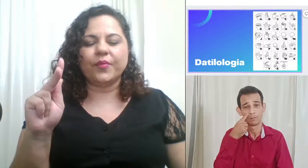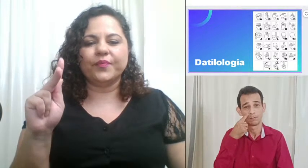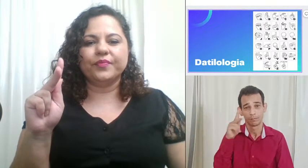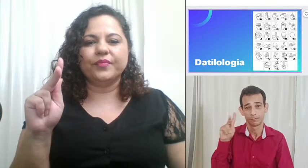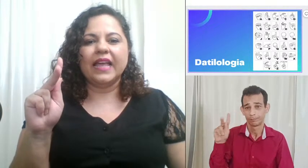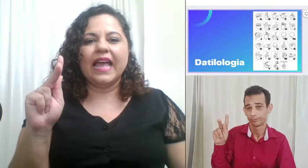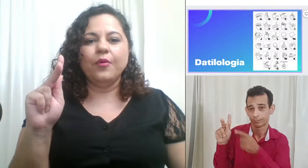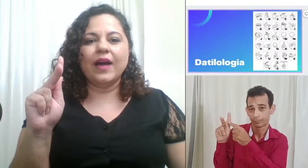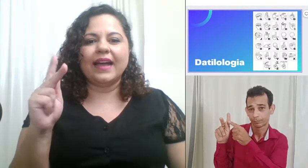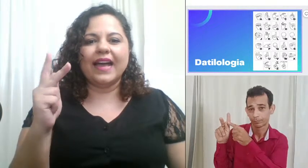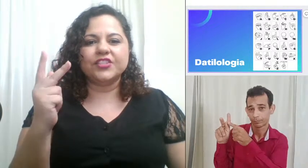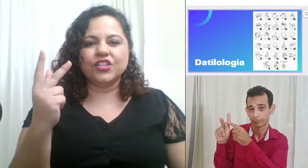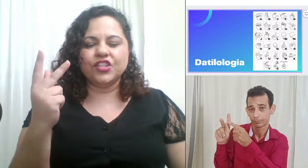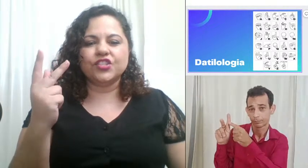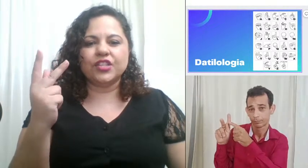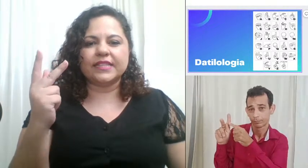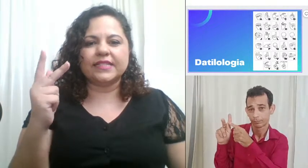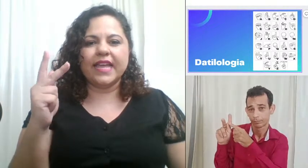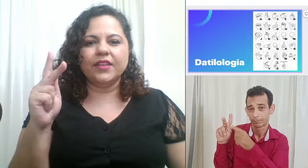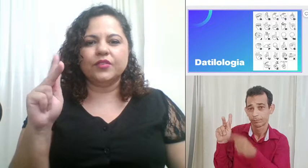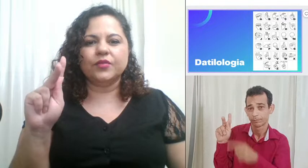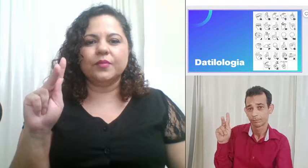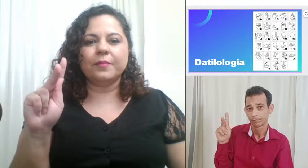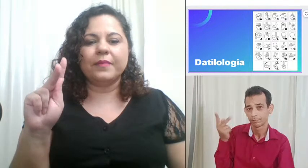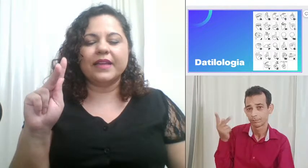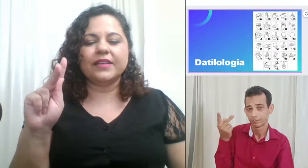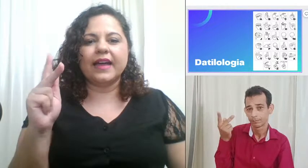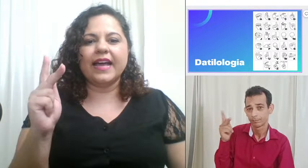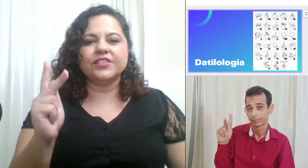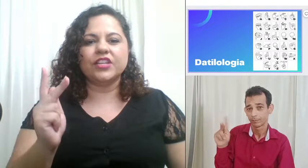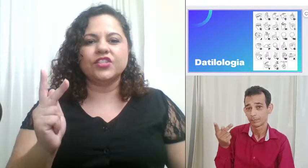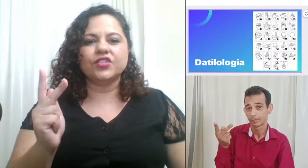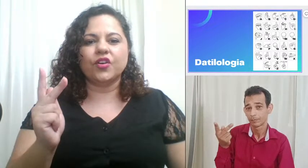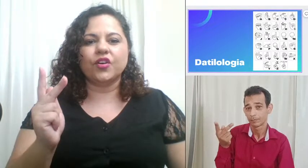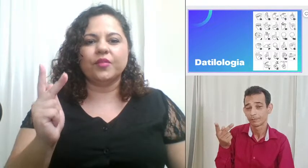o H a gente gira certo mas o K a gente sobe